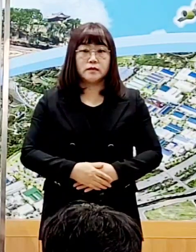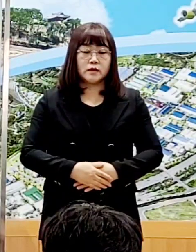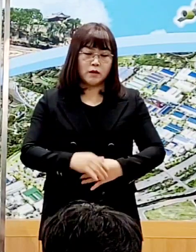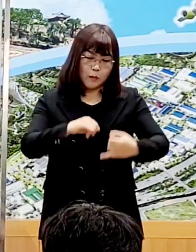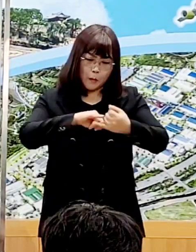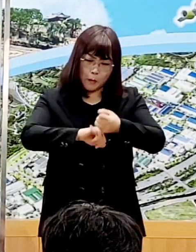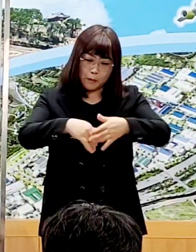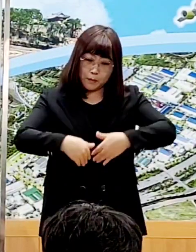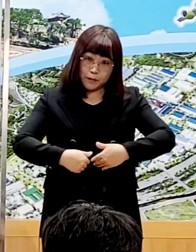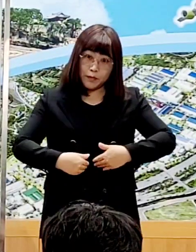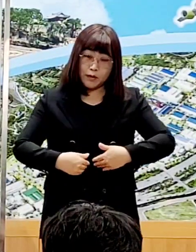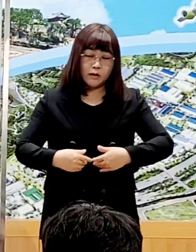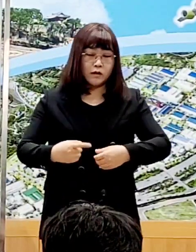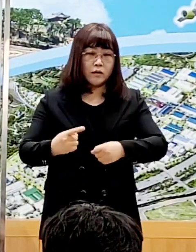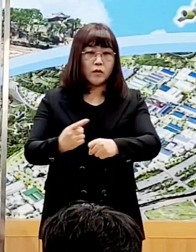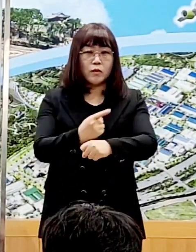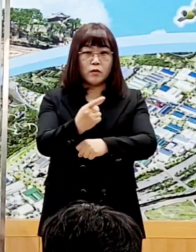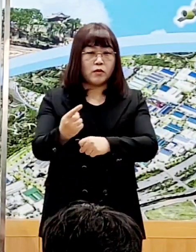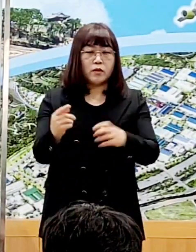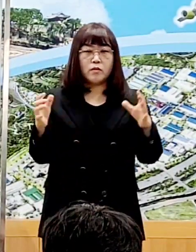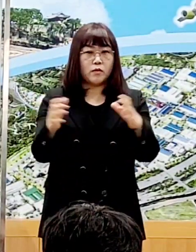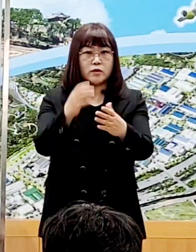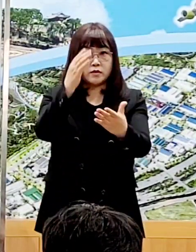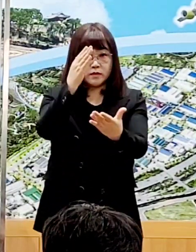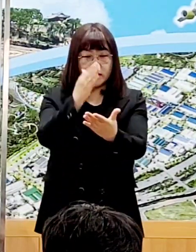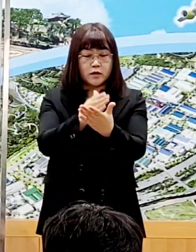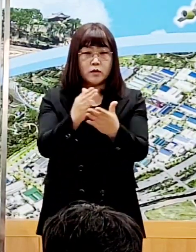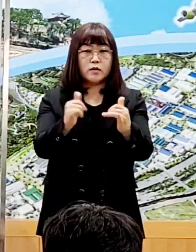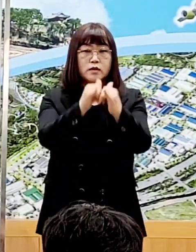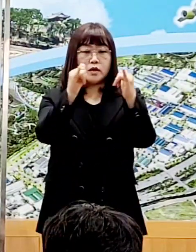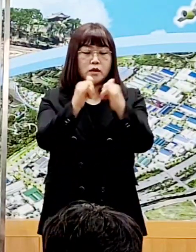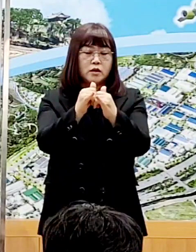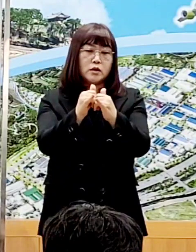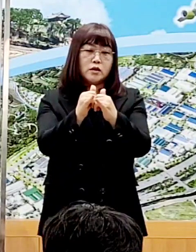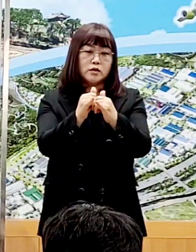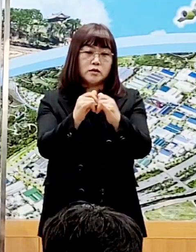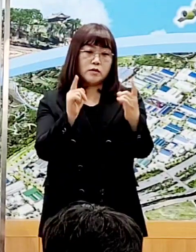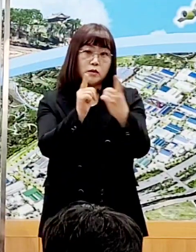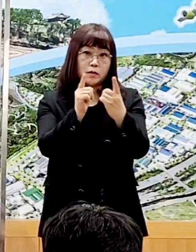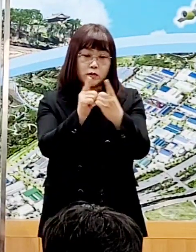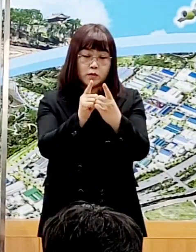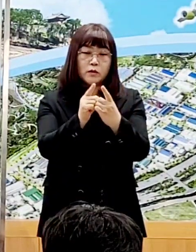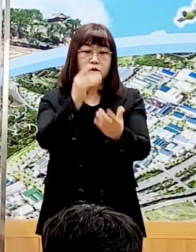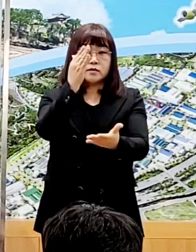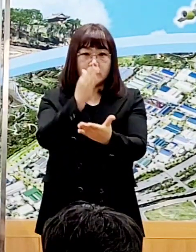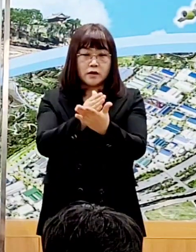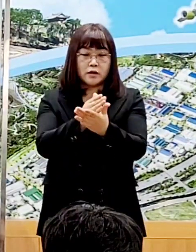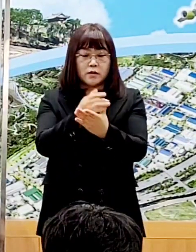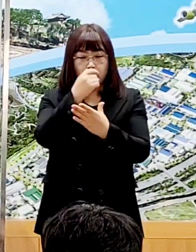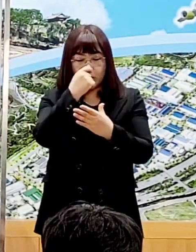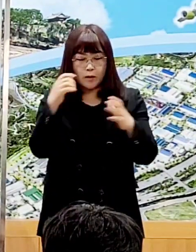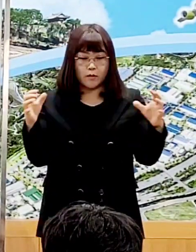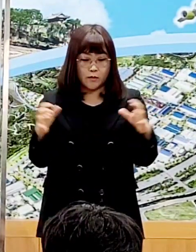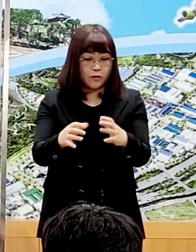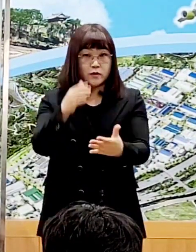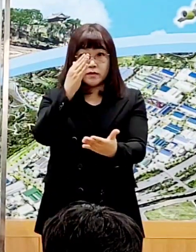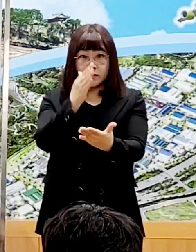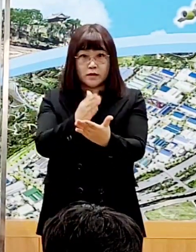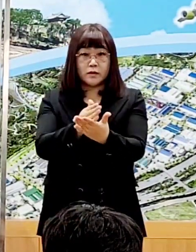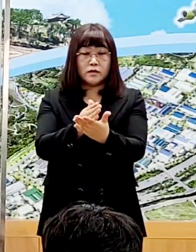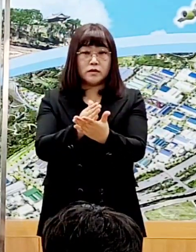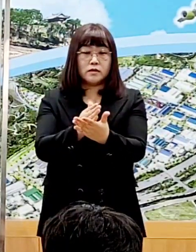불효불급한 모임 행사 등 사회적 접촉 및 3밀 장소 방문을 가급적 자제해 주시고